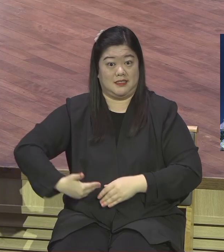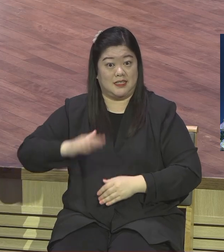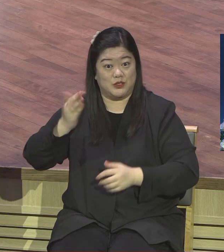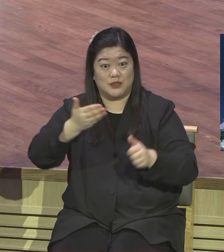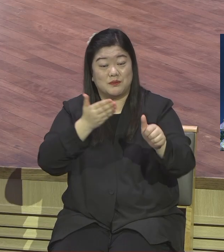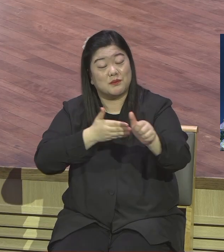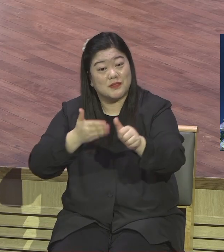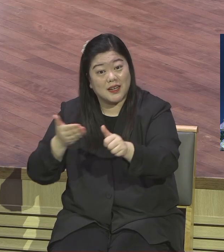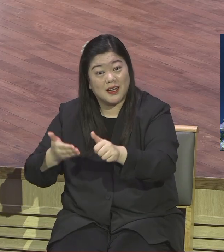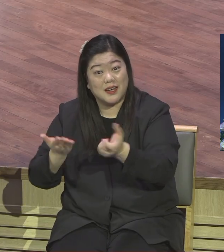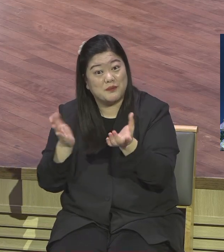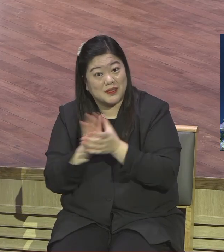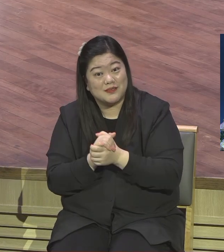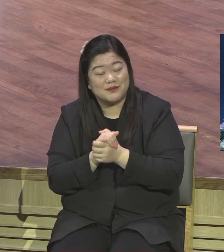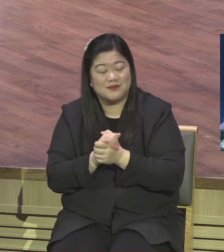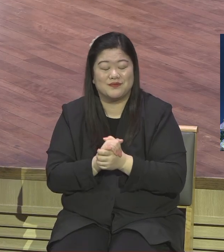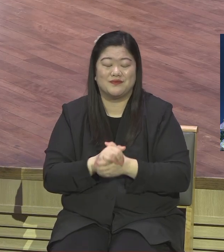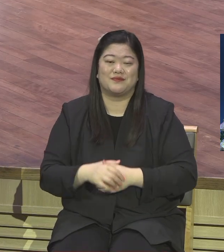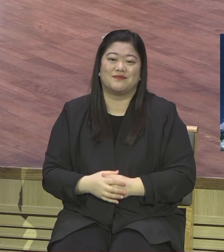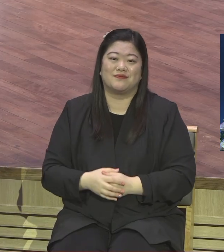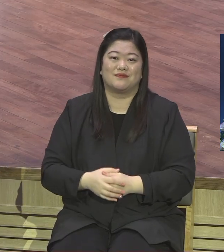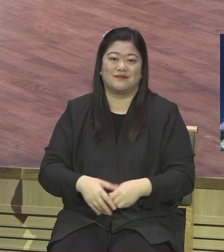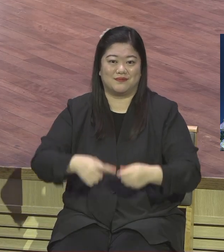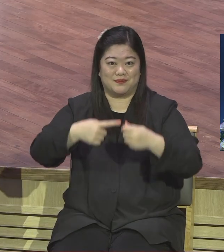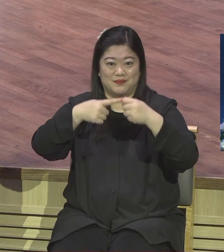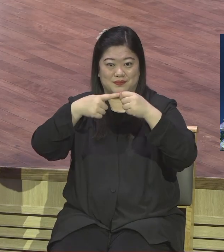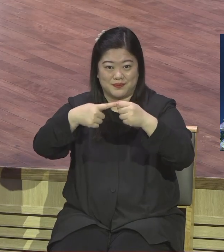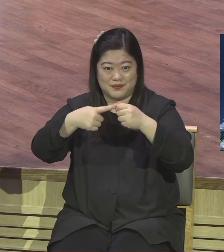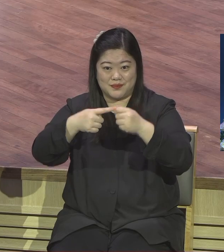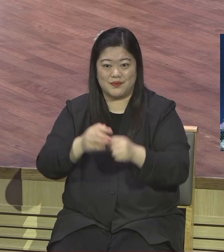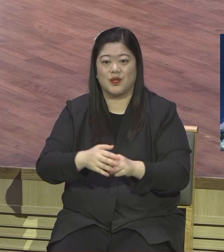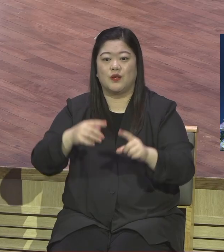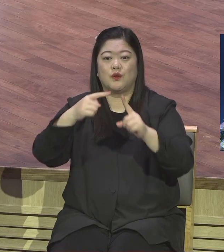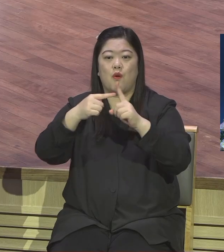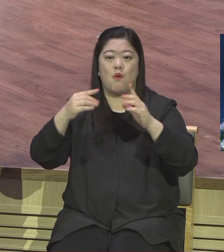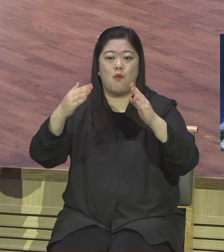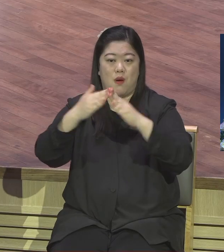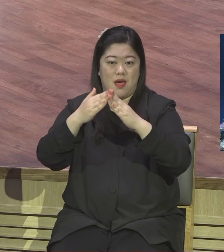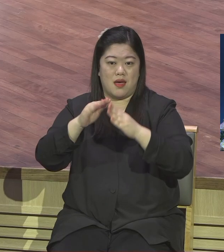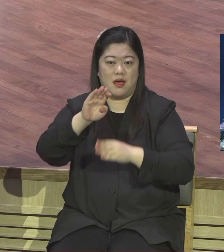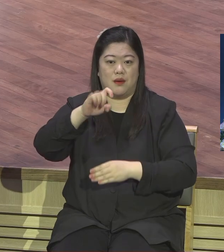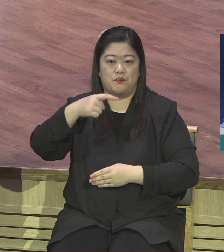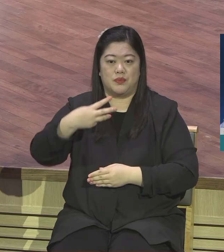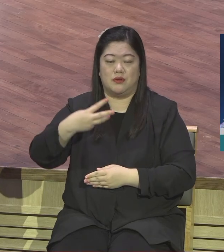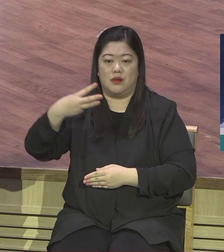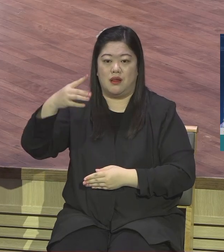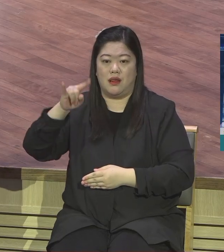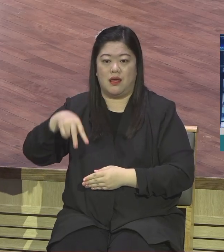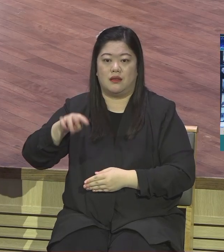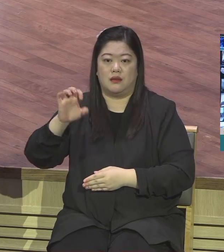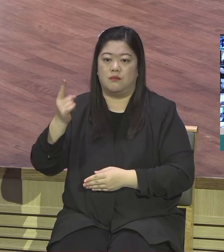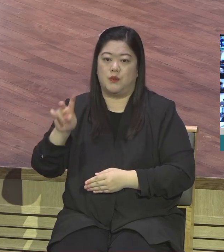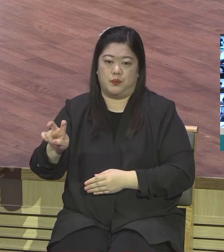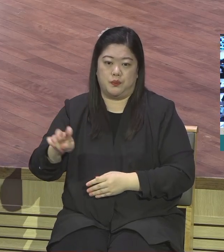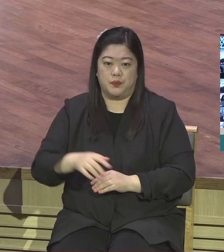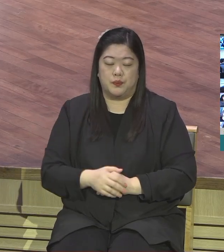축복합니다 그러면 첫째로 교회 플랫폼입니다 13절부입니다 예수께서